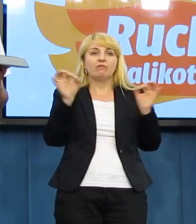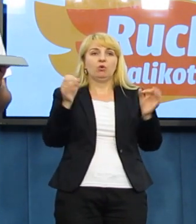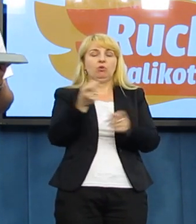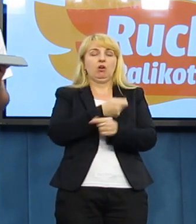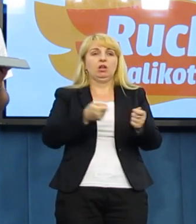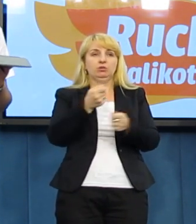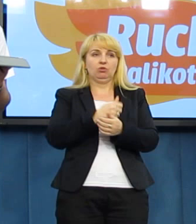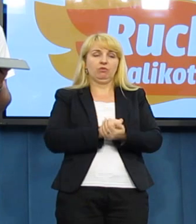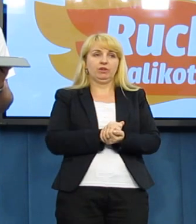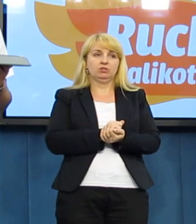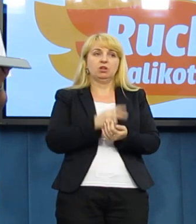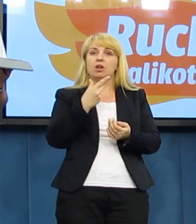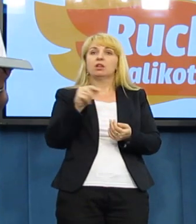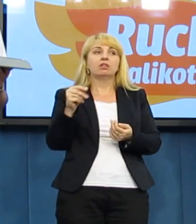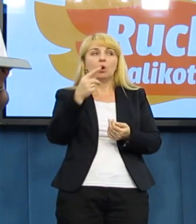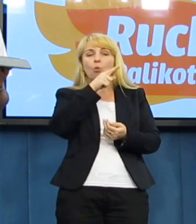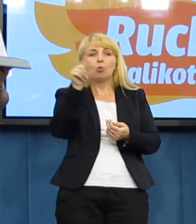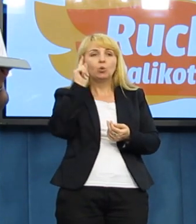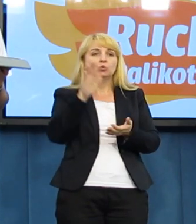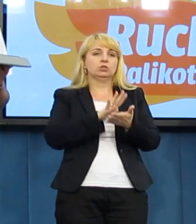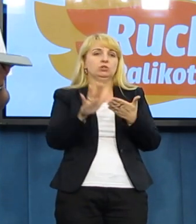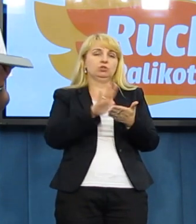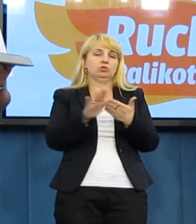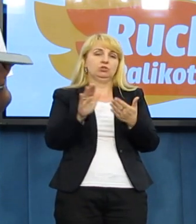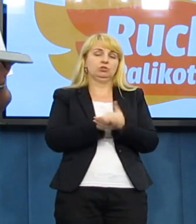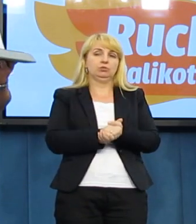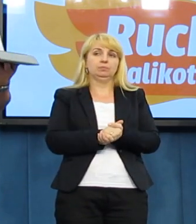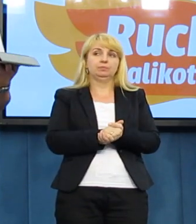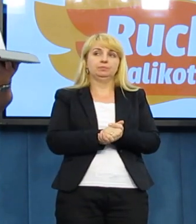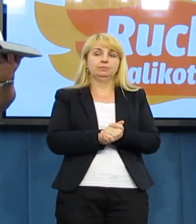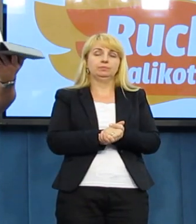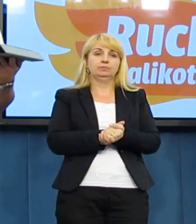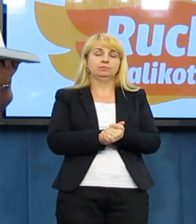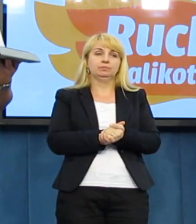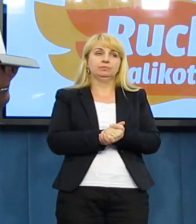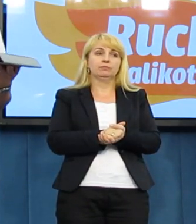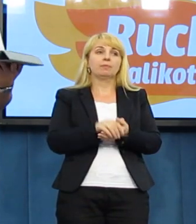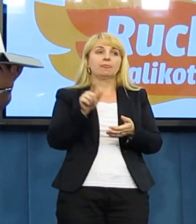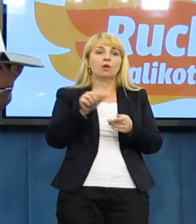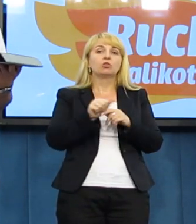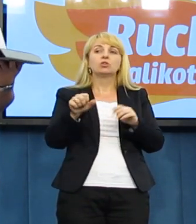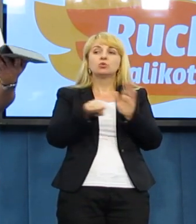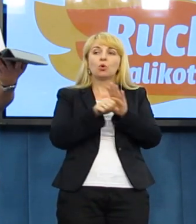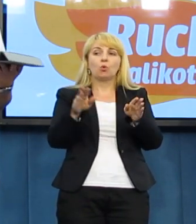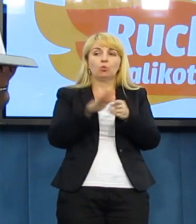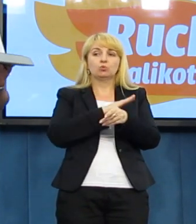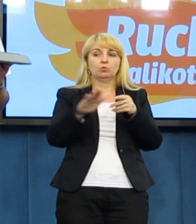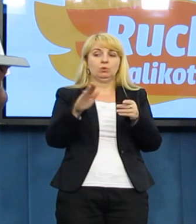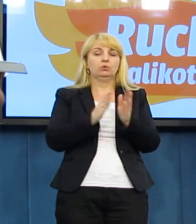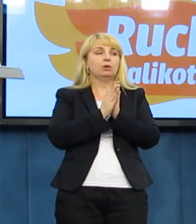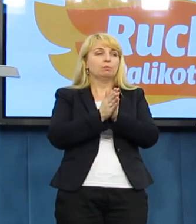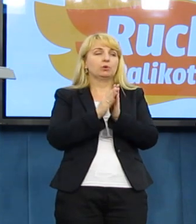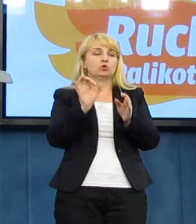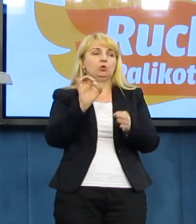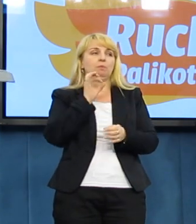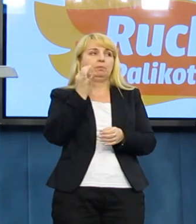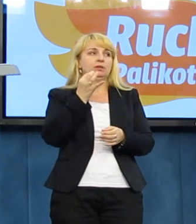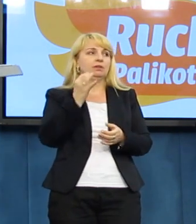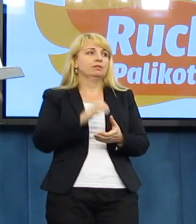ludzie o czystych rękach. To tyle tytułem jakby uzupełnienia. Na zakończenie proszę o pytania.